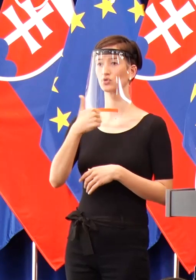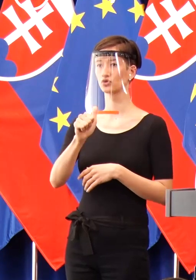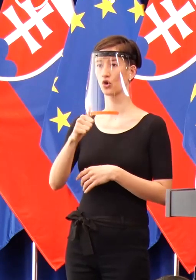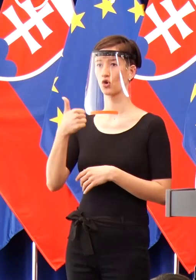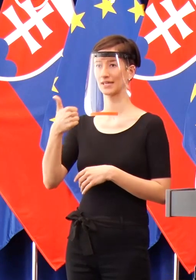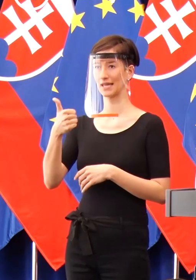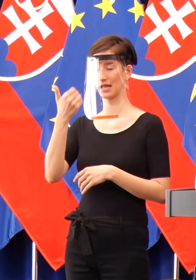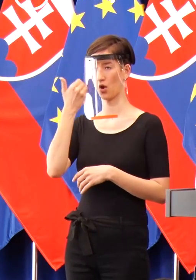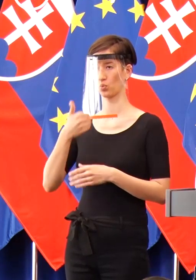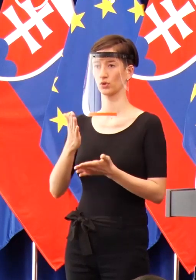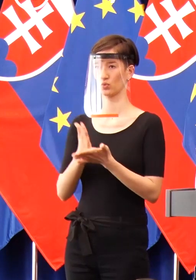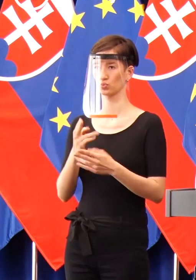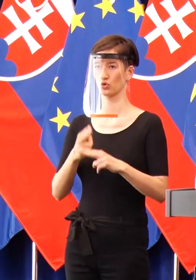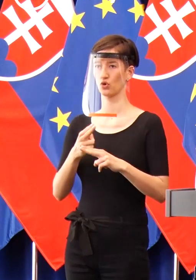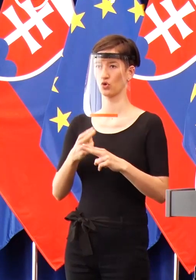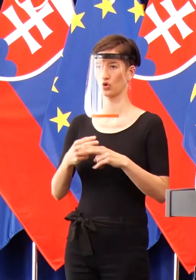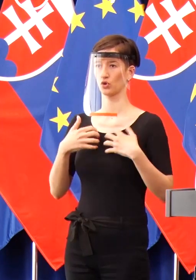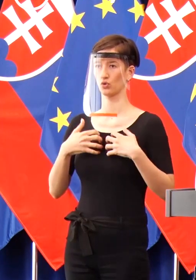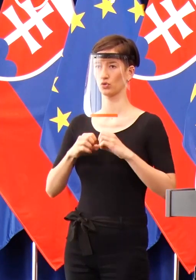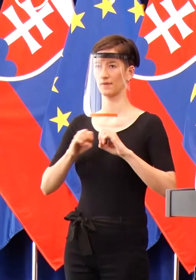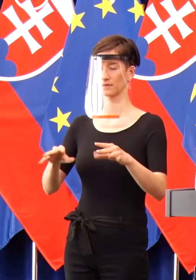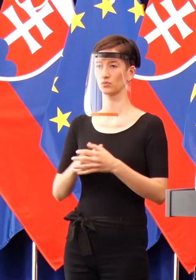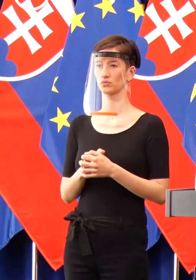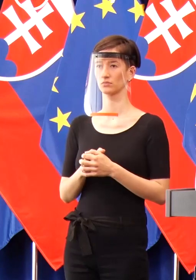vás, prestaňme blúzniť o otváraní obchodov.